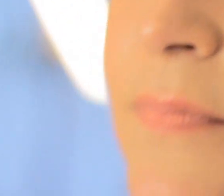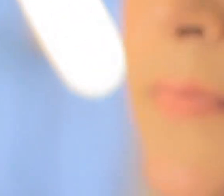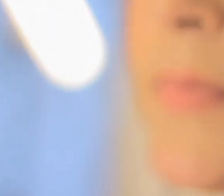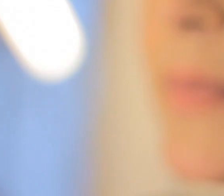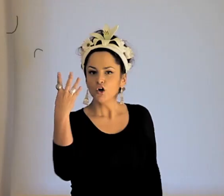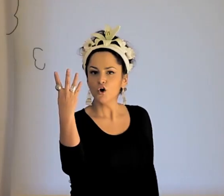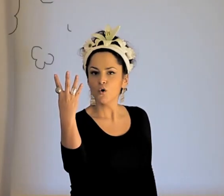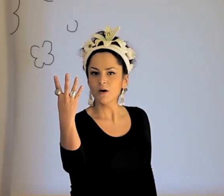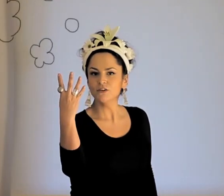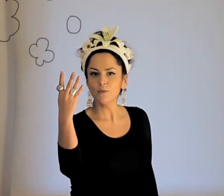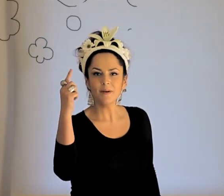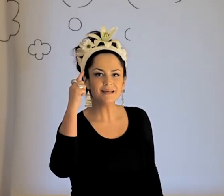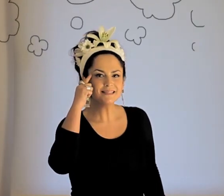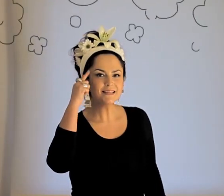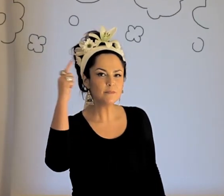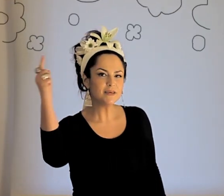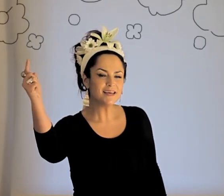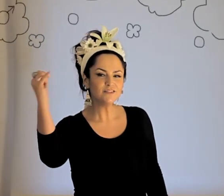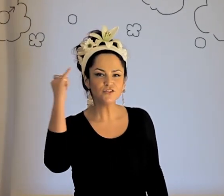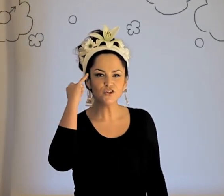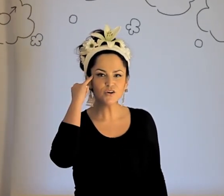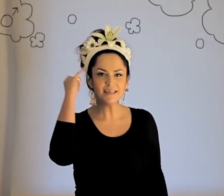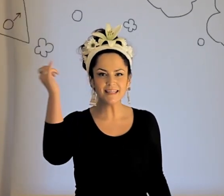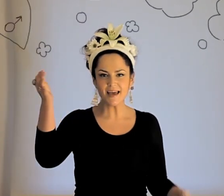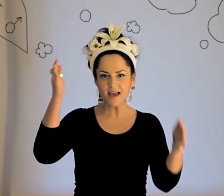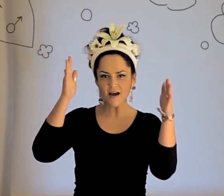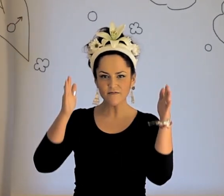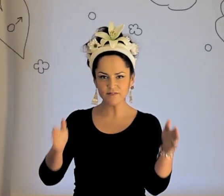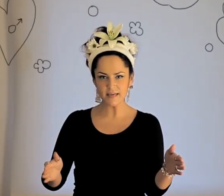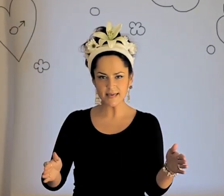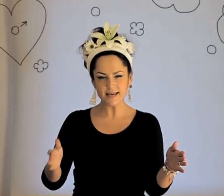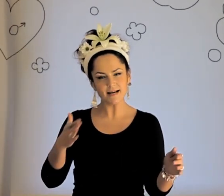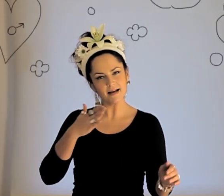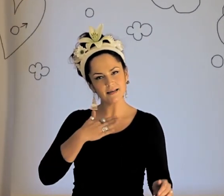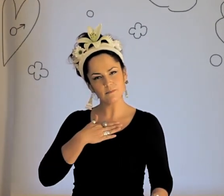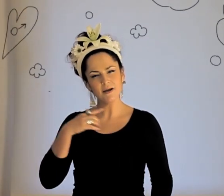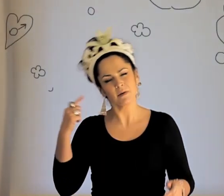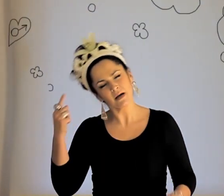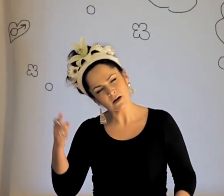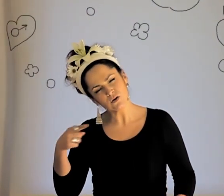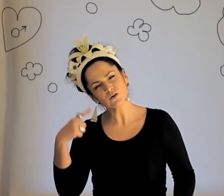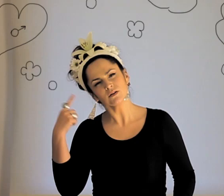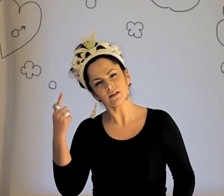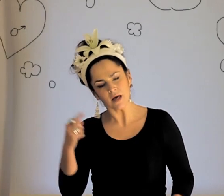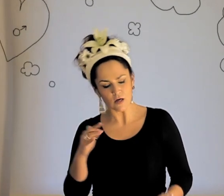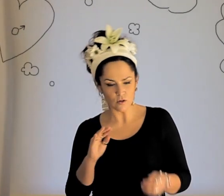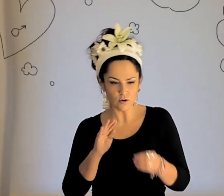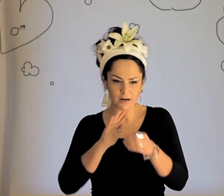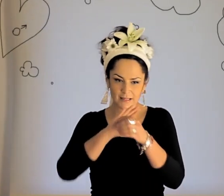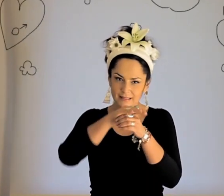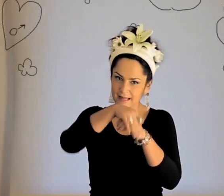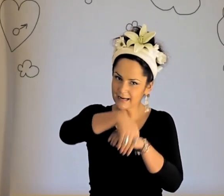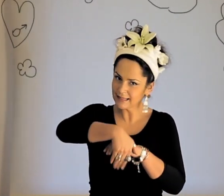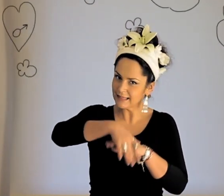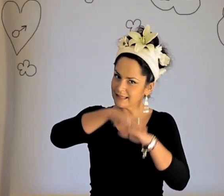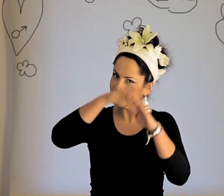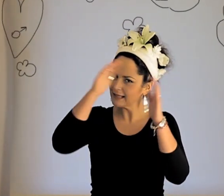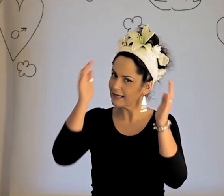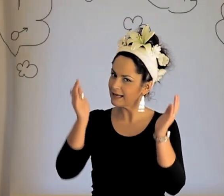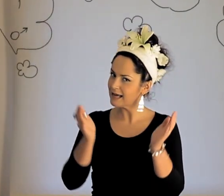Los cuatro pensamientos y ideas fijas Que me han rondado la tarde entera